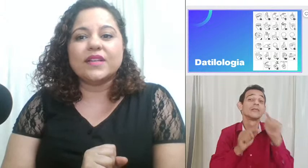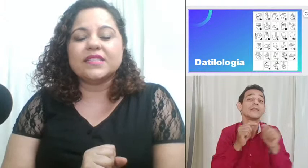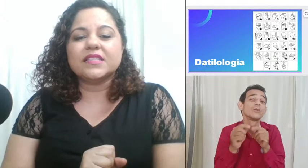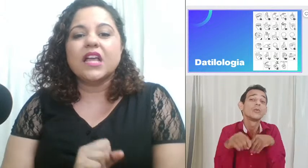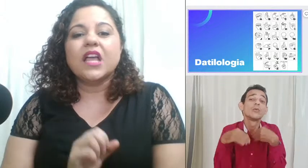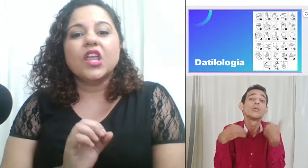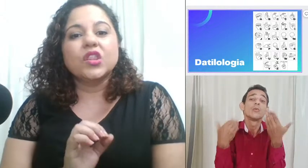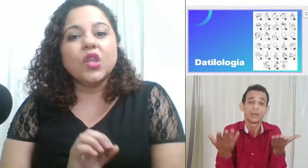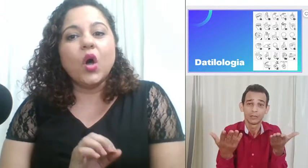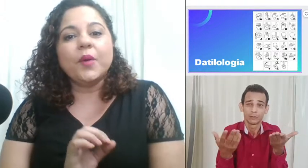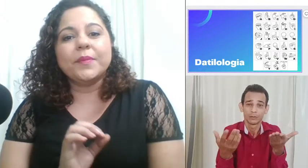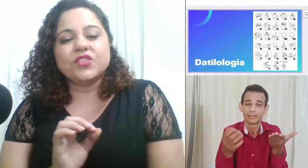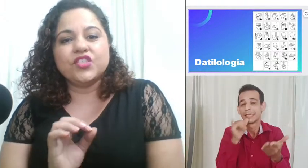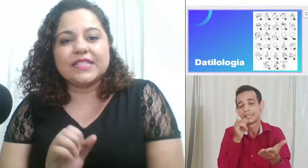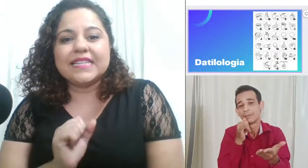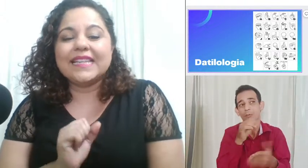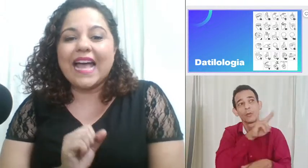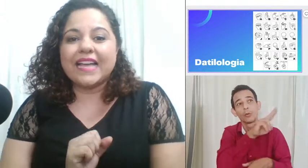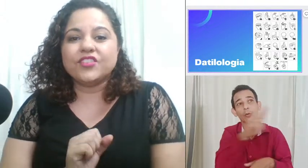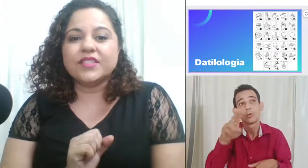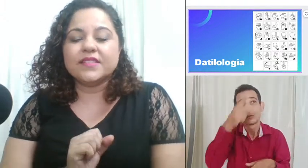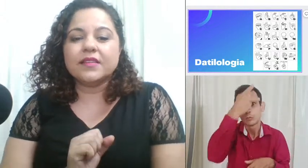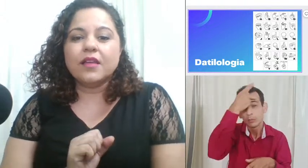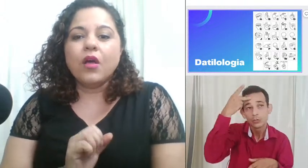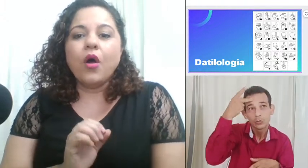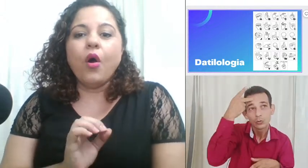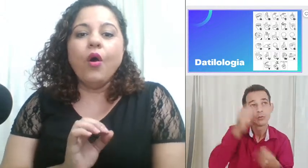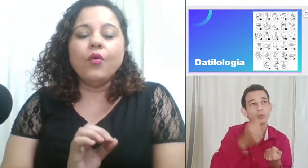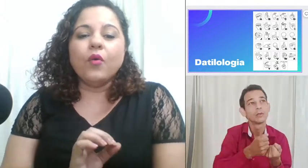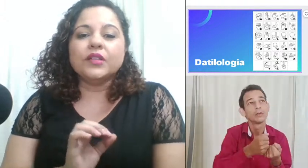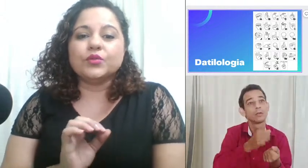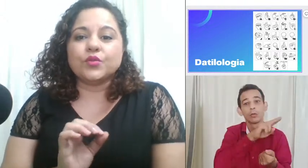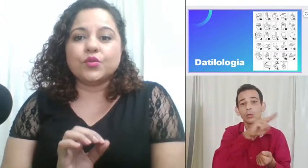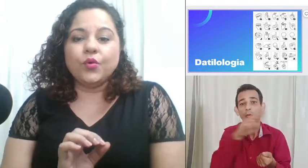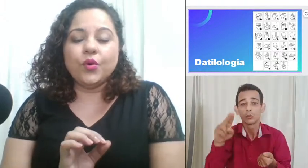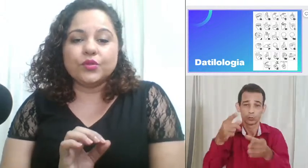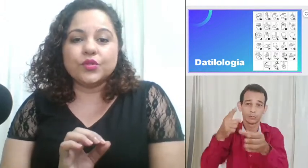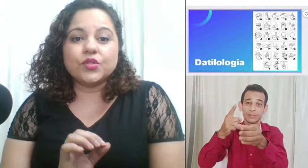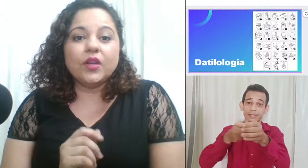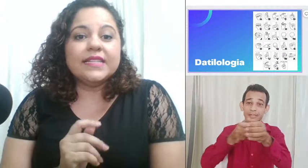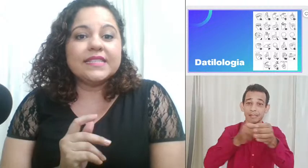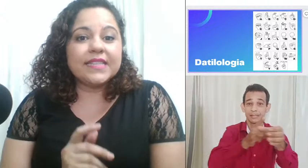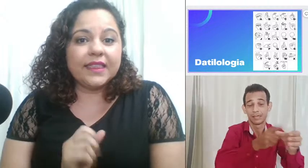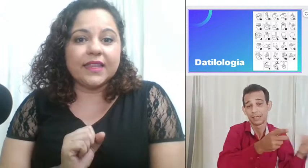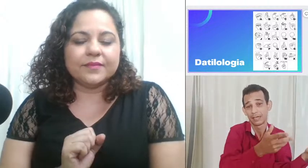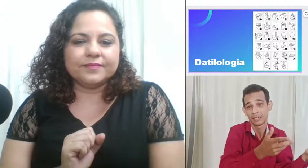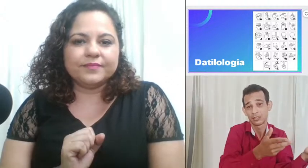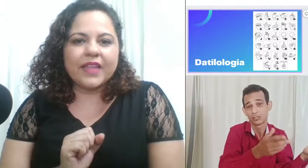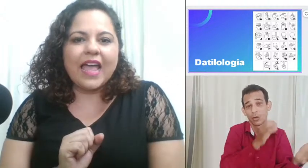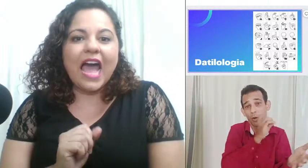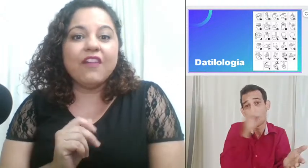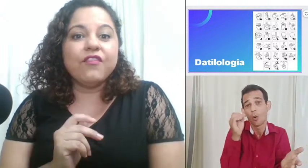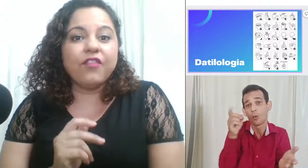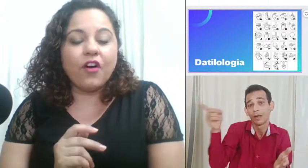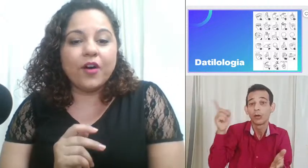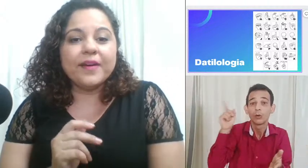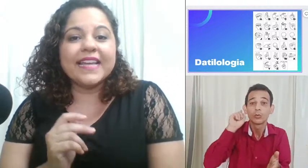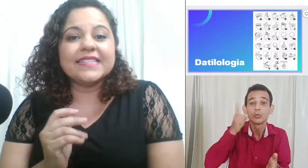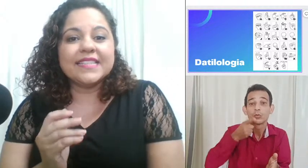nomes de cidades. Ou quando o surdo solicita a forma que se